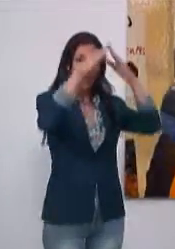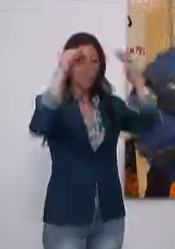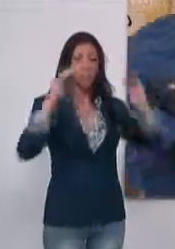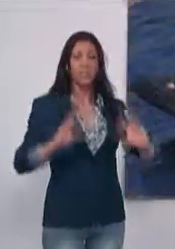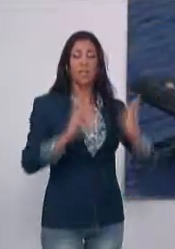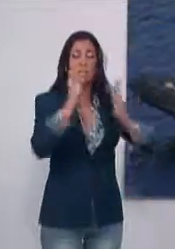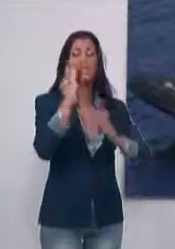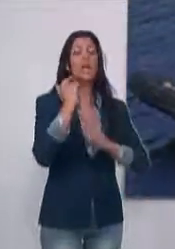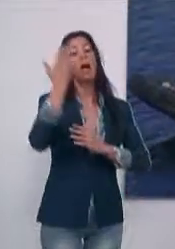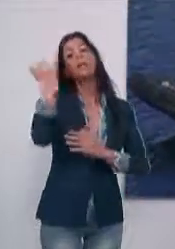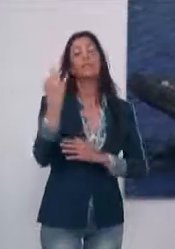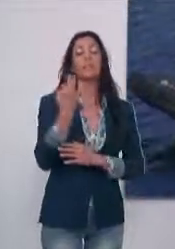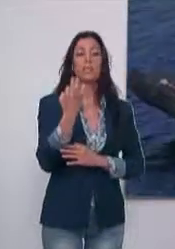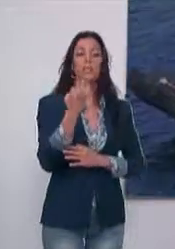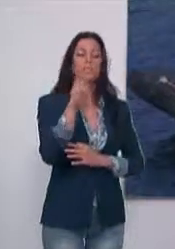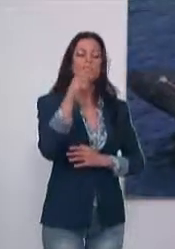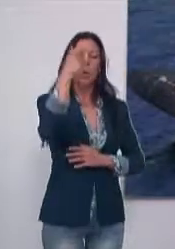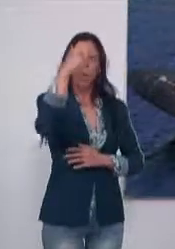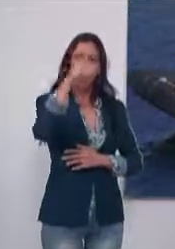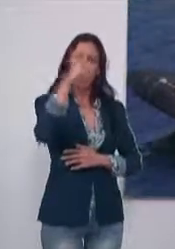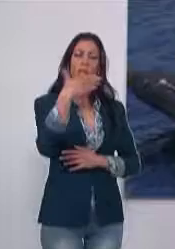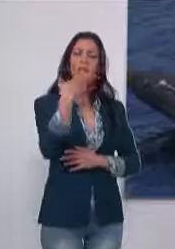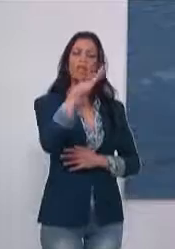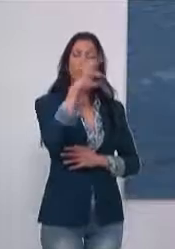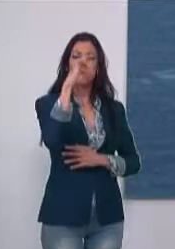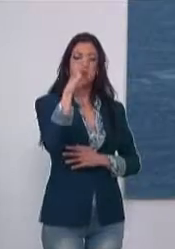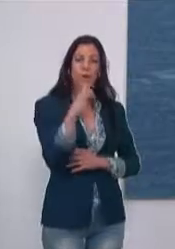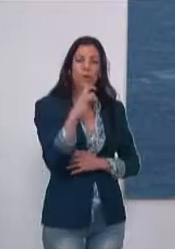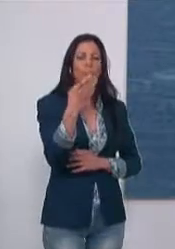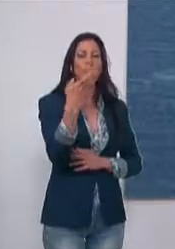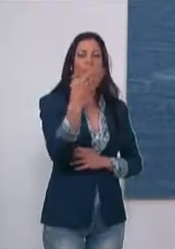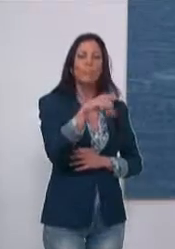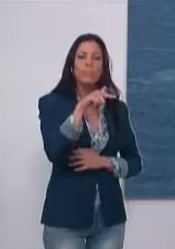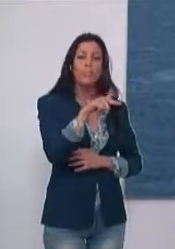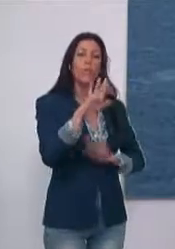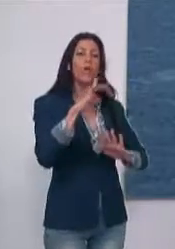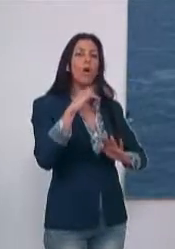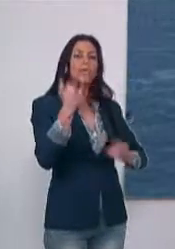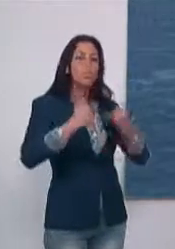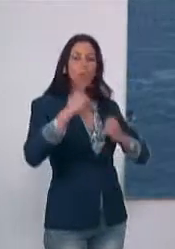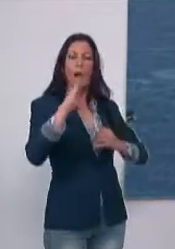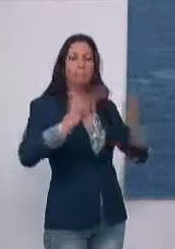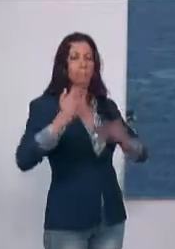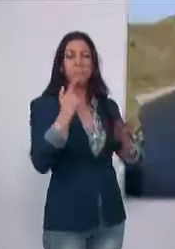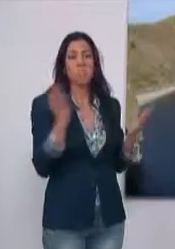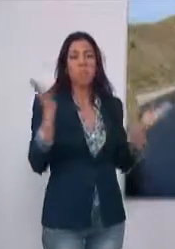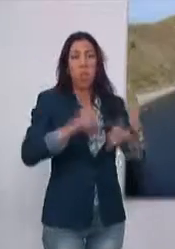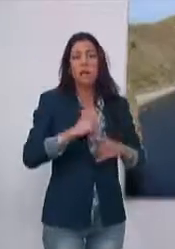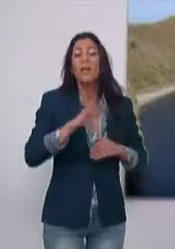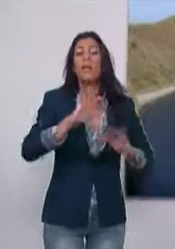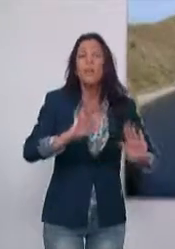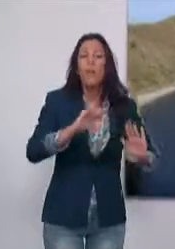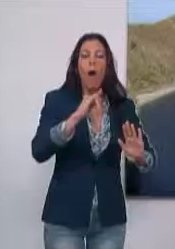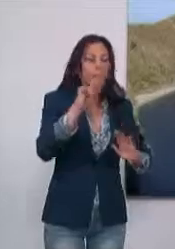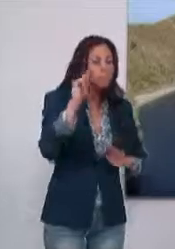La Guardia Civil rescató en el día de ayer tarde el cadáver de un hombre de 50 años sin síntoma de violencia